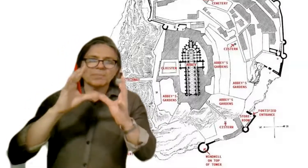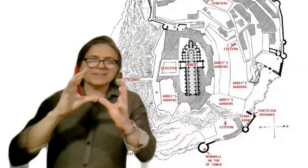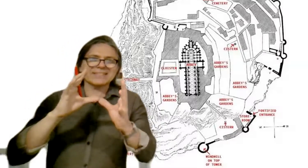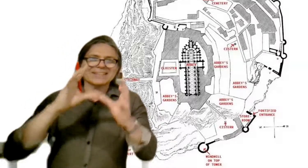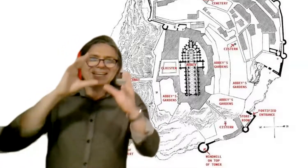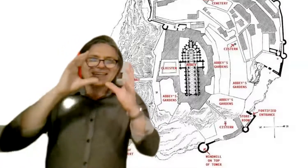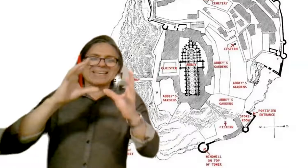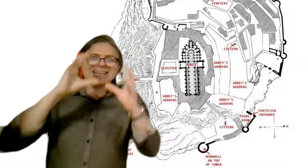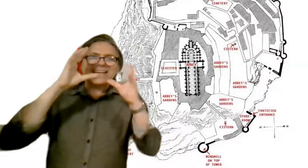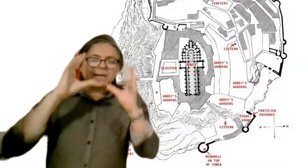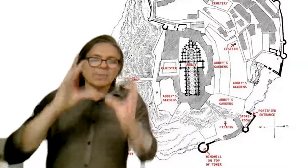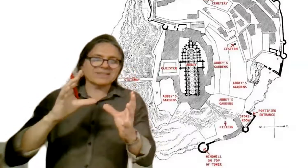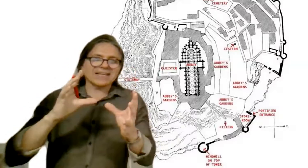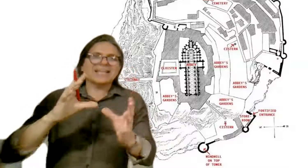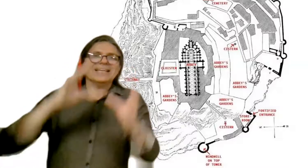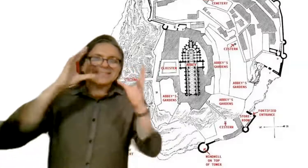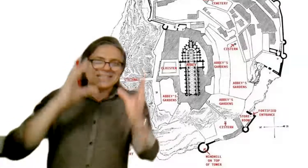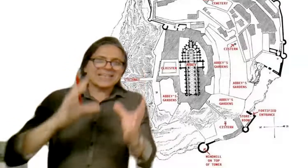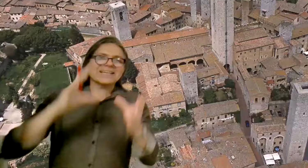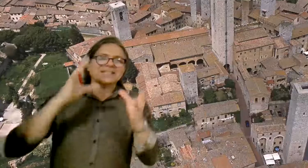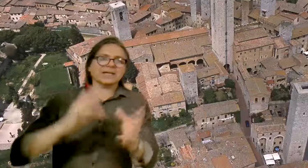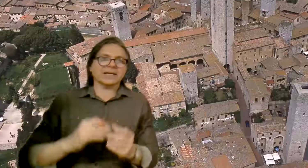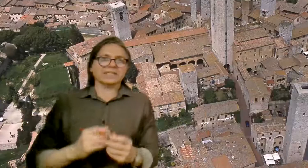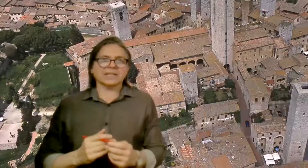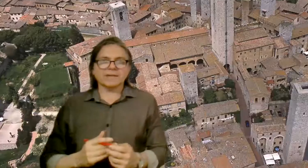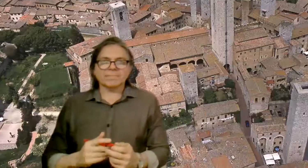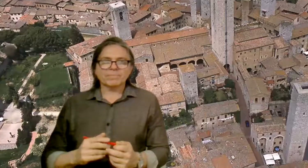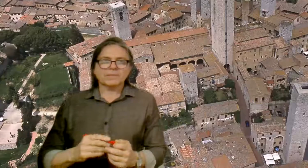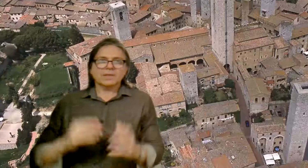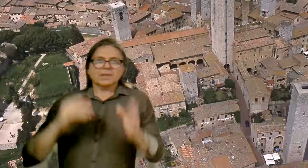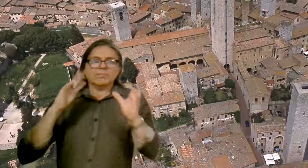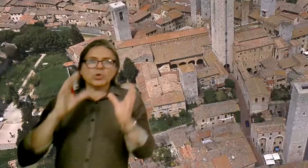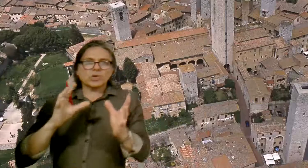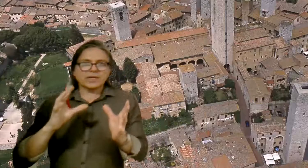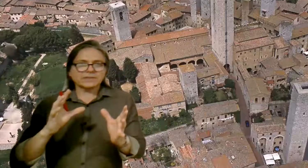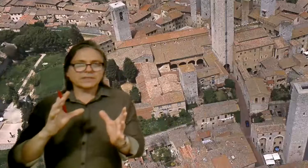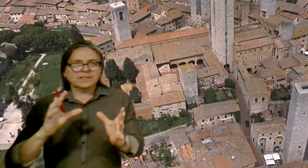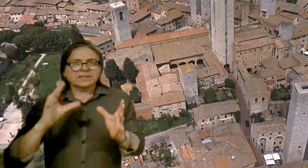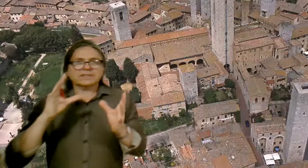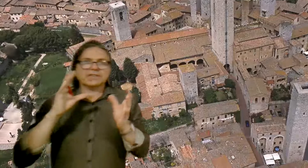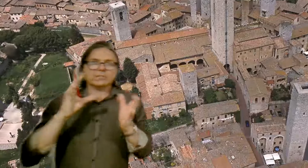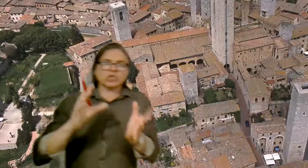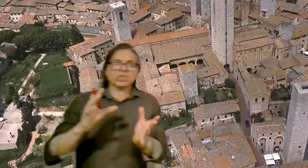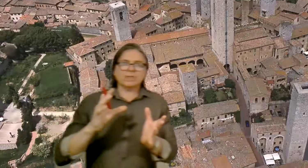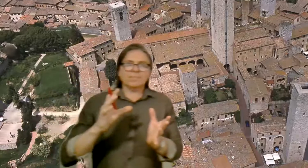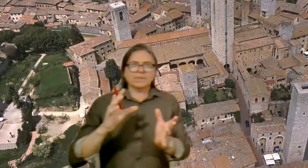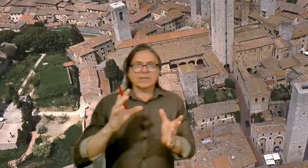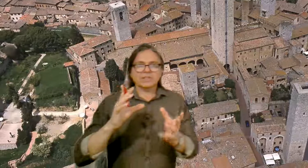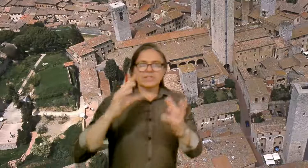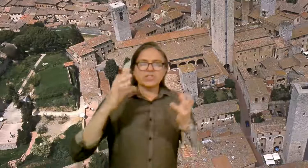apreciar que en la plaza tiene que estar la catedral. Brujas, Saint-Michel, Saint